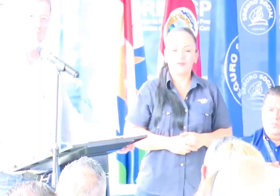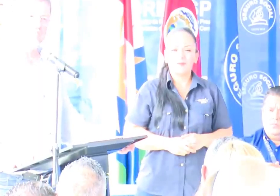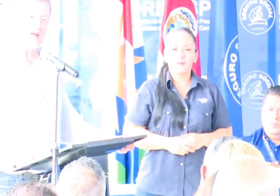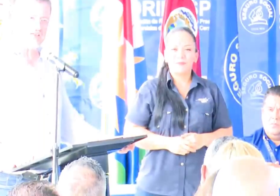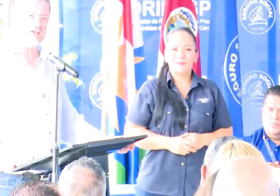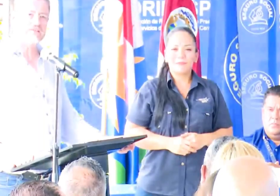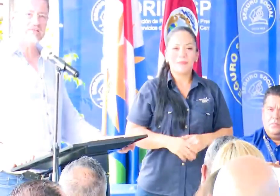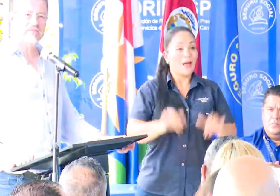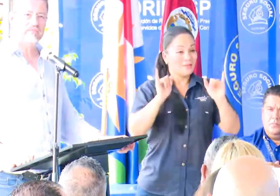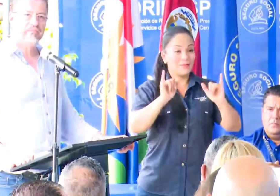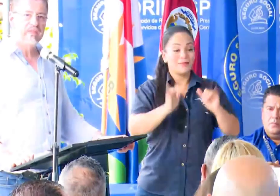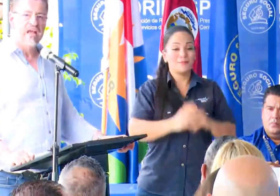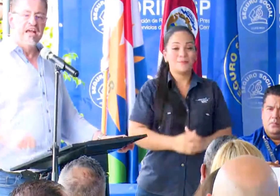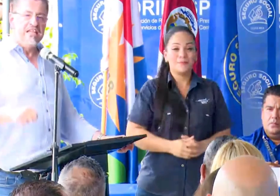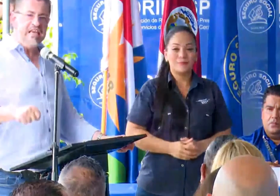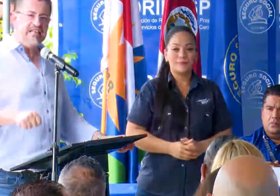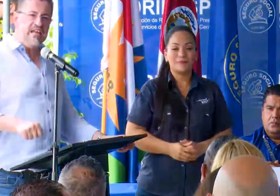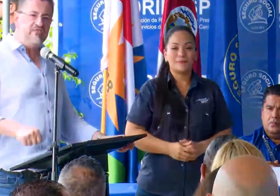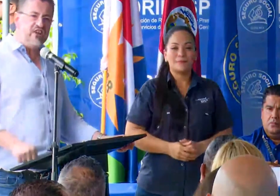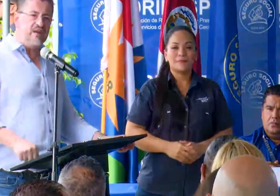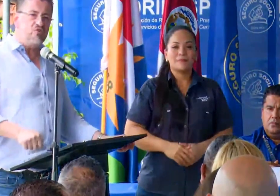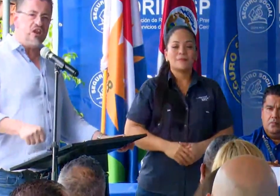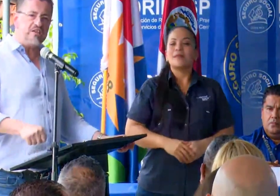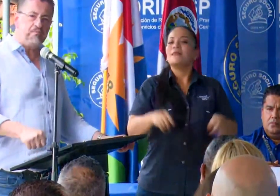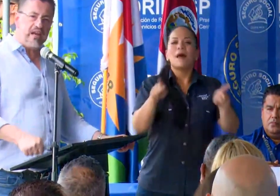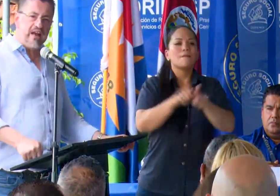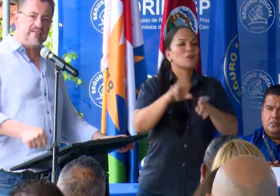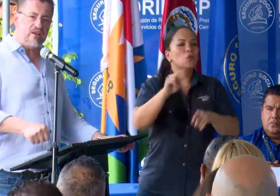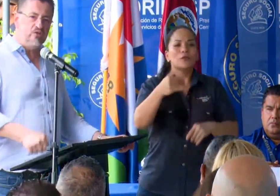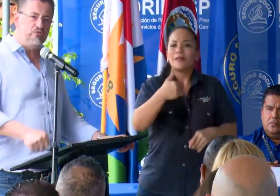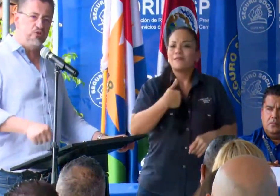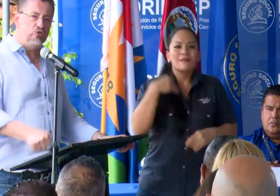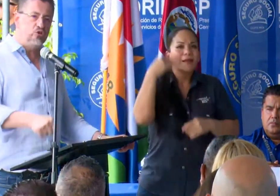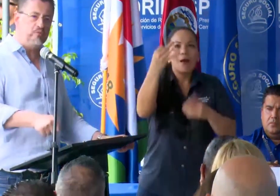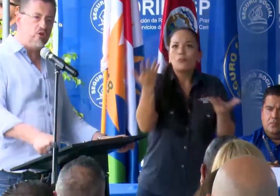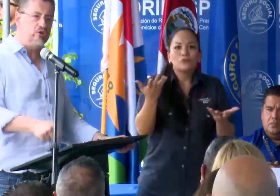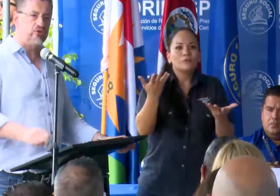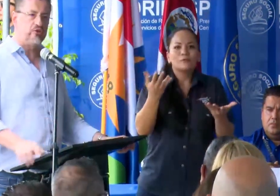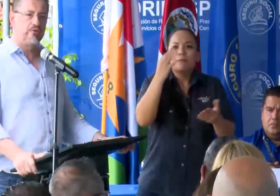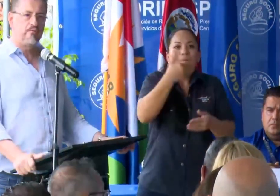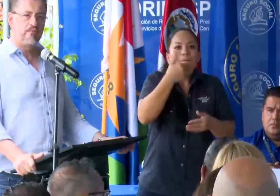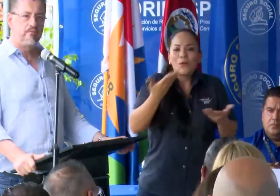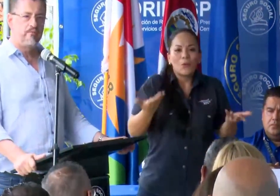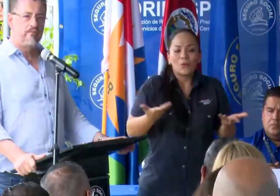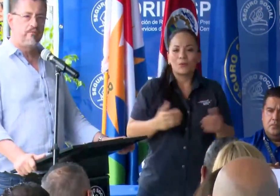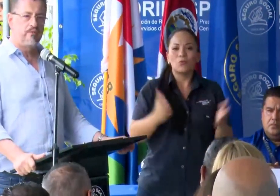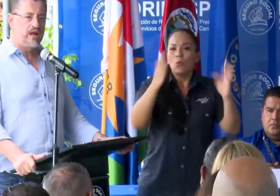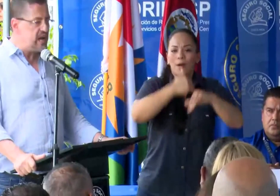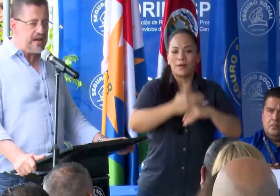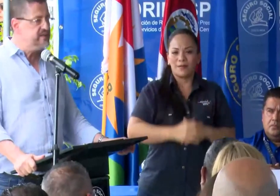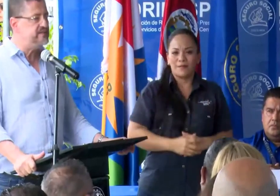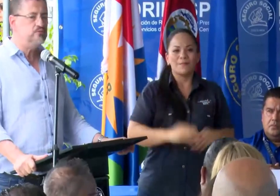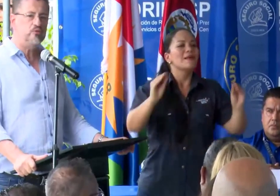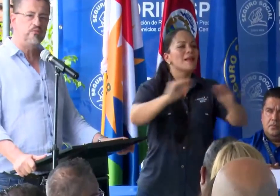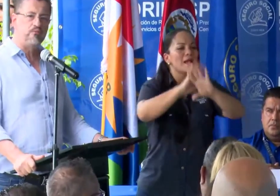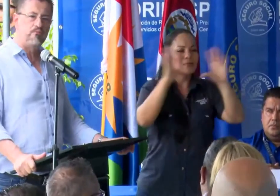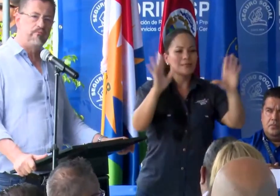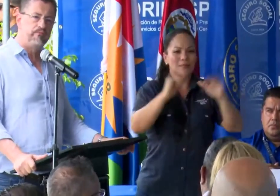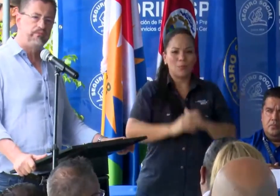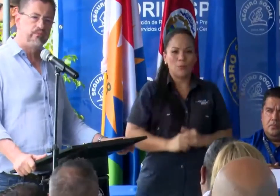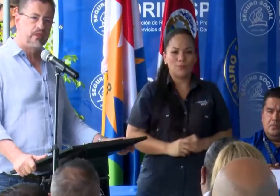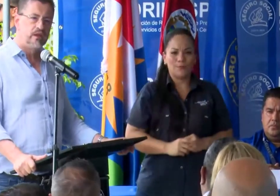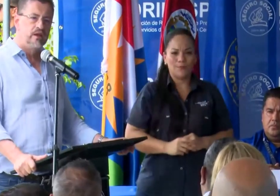Así es. Ni tener la esperanza de un pueblo, clarísimo.